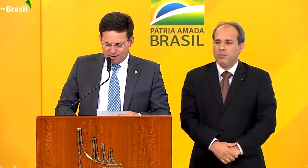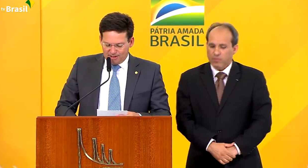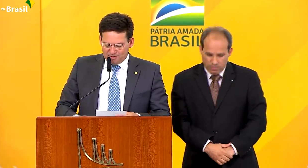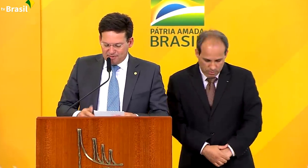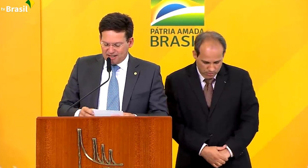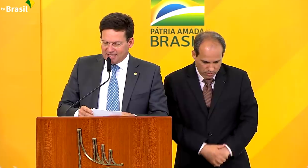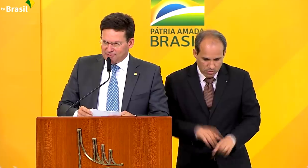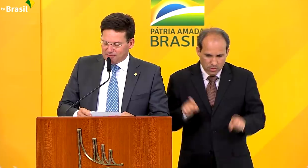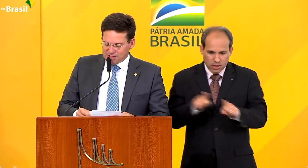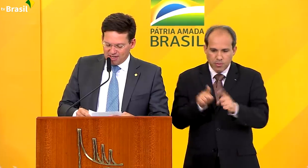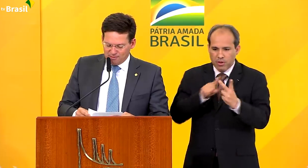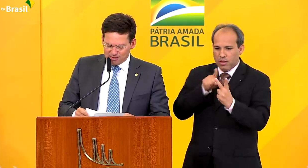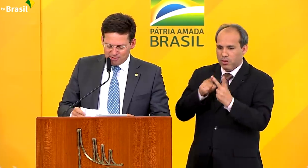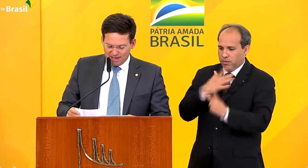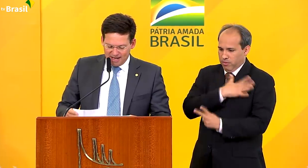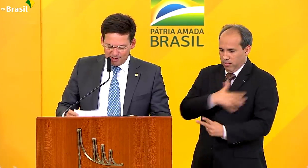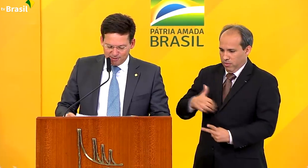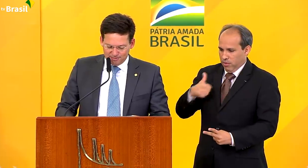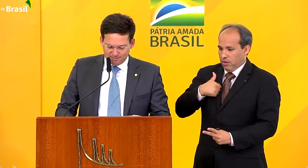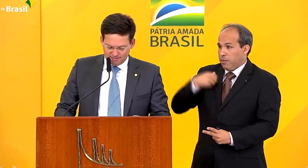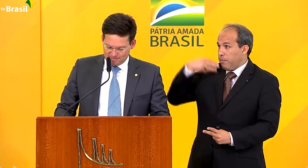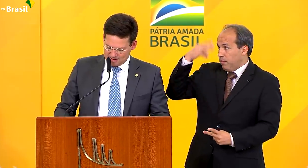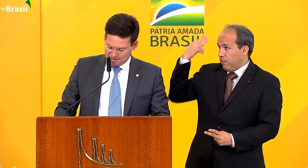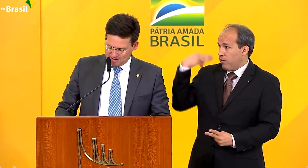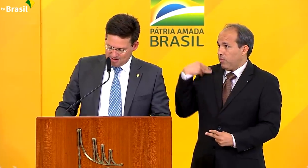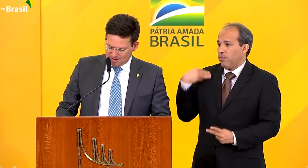senhora primeira-dama Michele Bolsonaro,